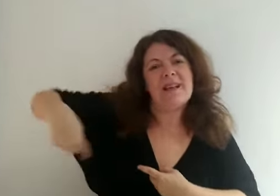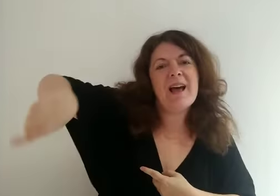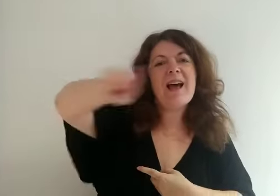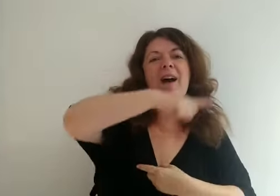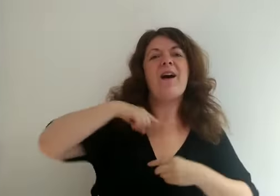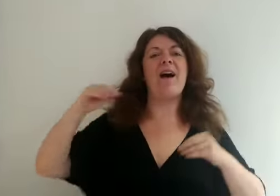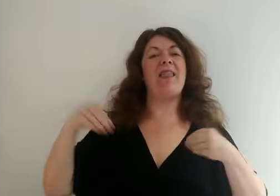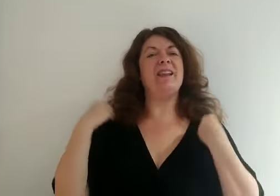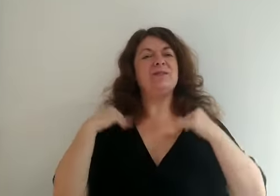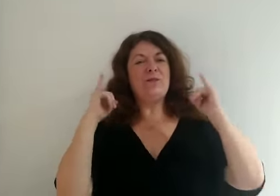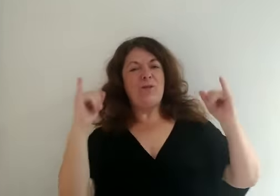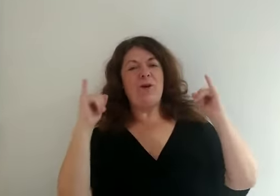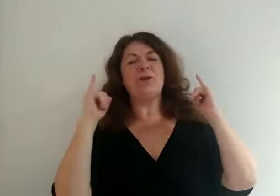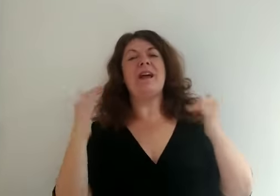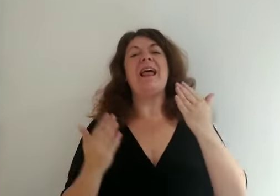las Personas con Sordoceguera.